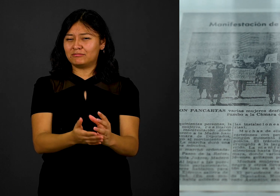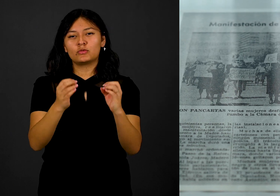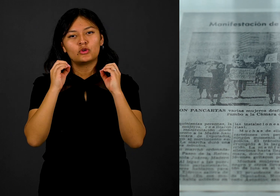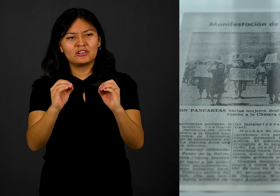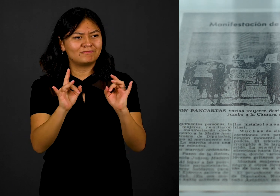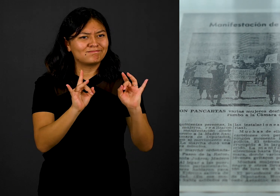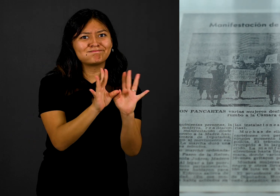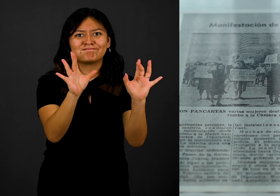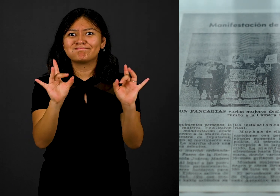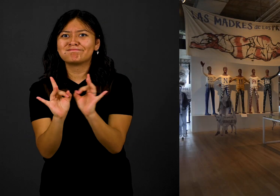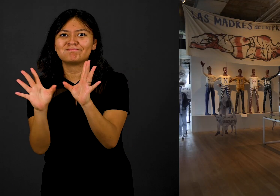momentos.